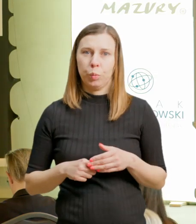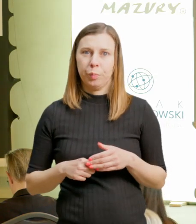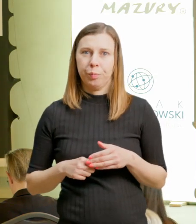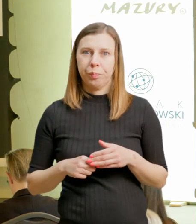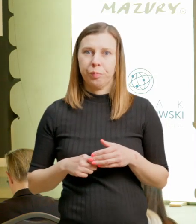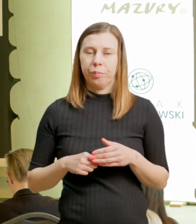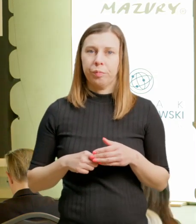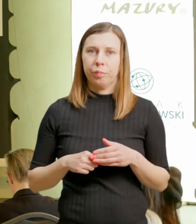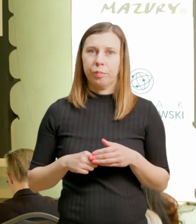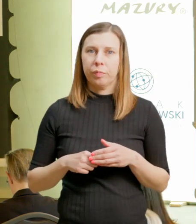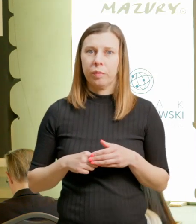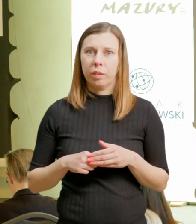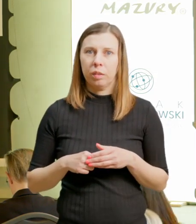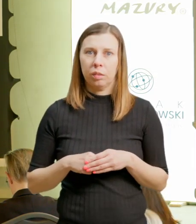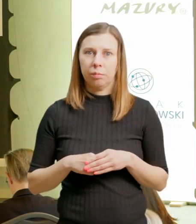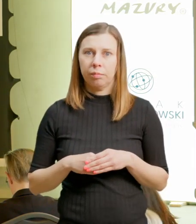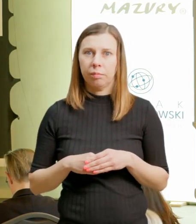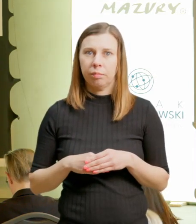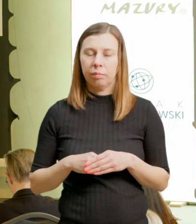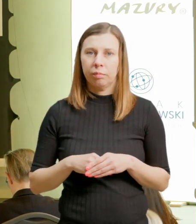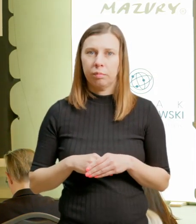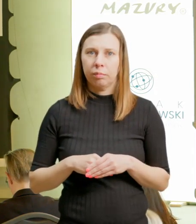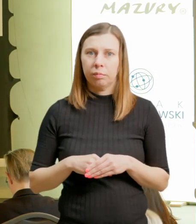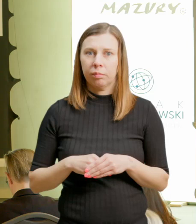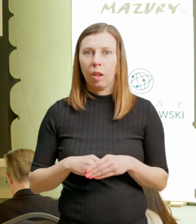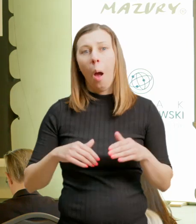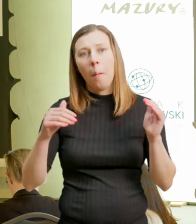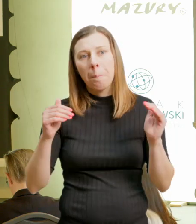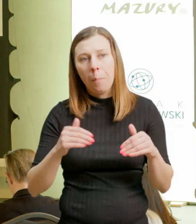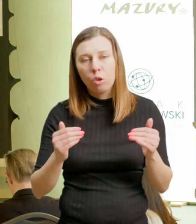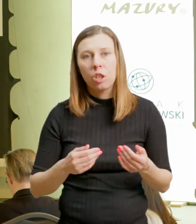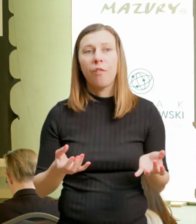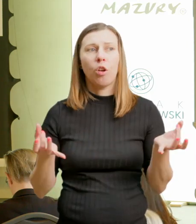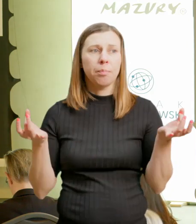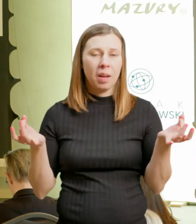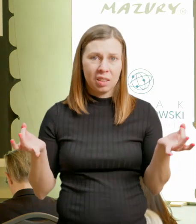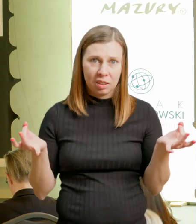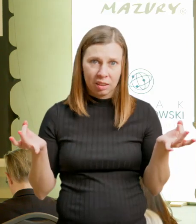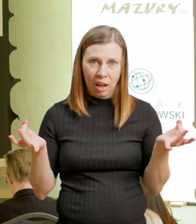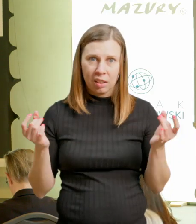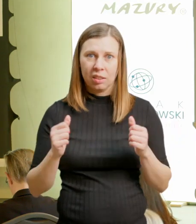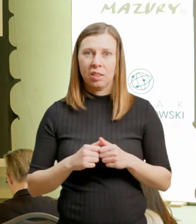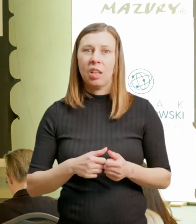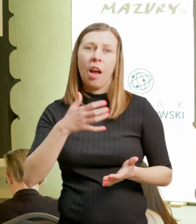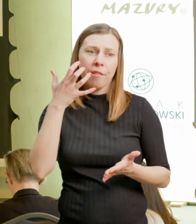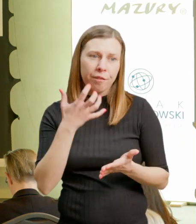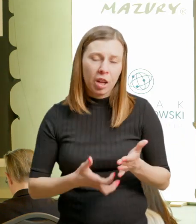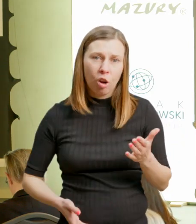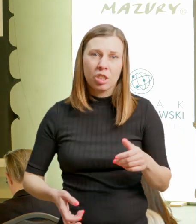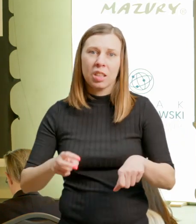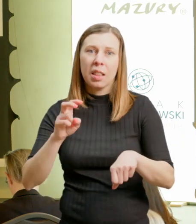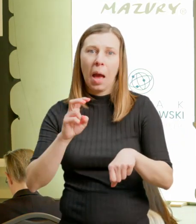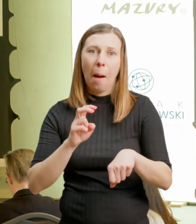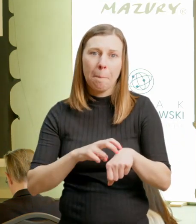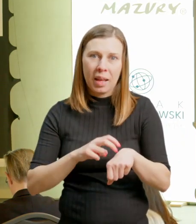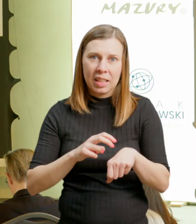medytację czy joga. Do wykorzystania też zasobów medycyny indyjskiej czy medycyny chińskiej. Grupa, bardzo duża grupa